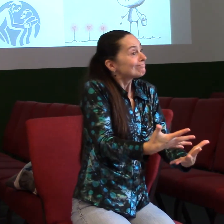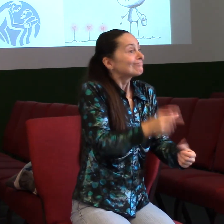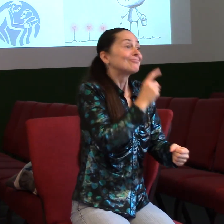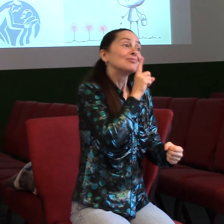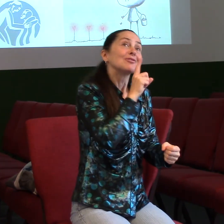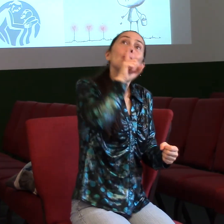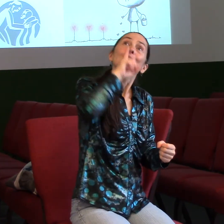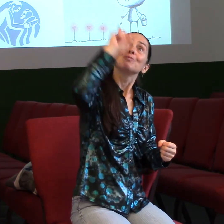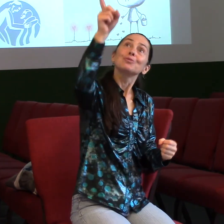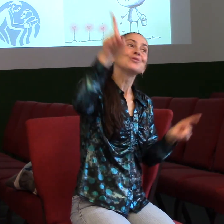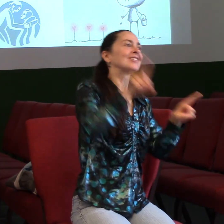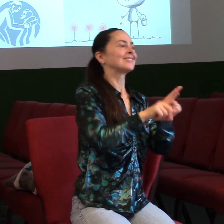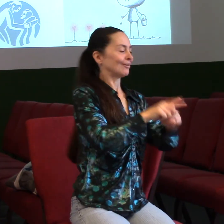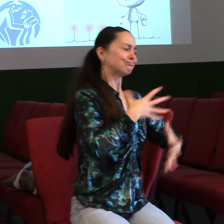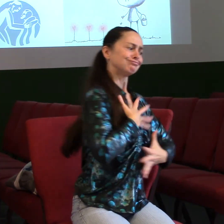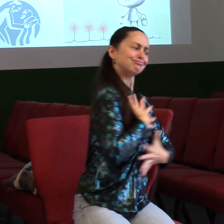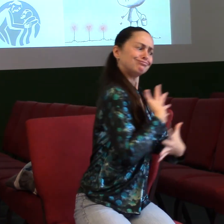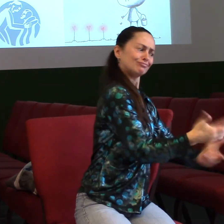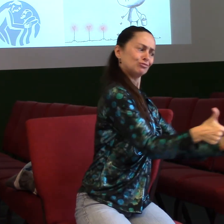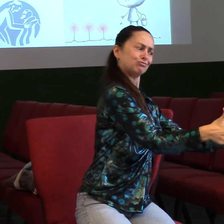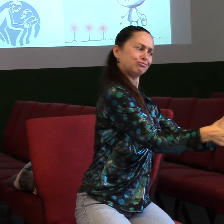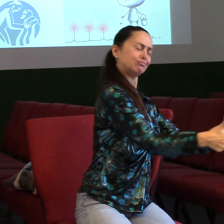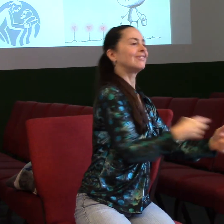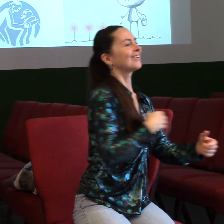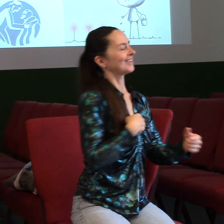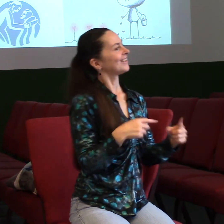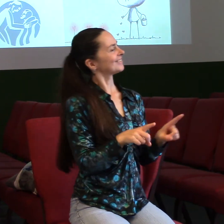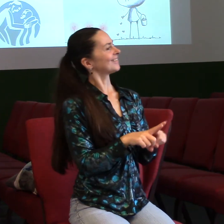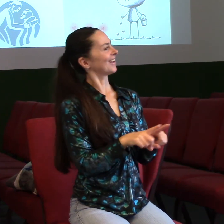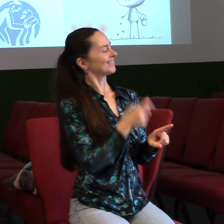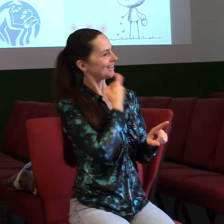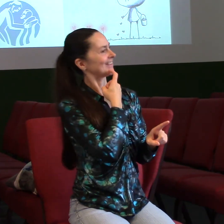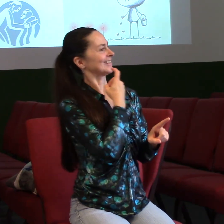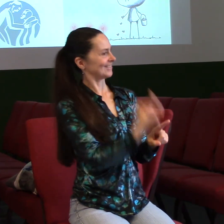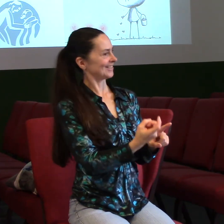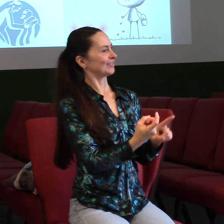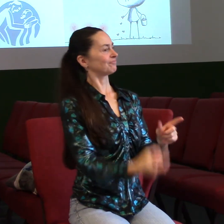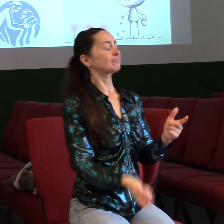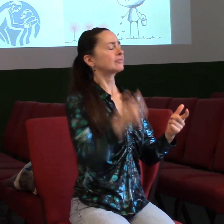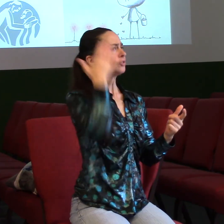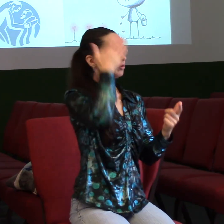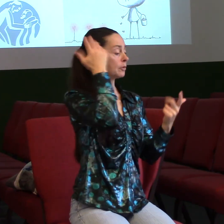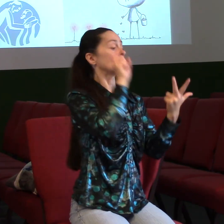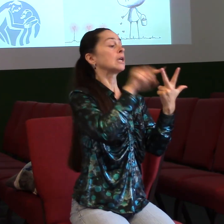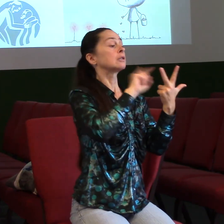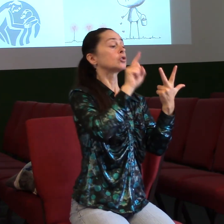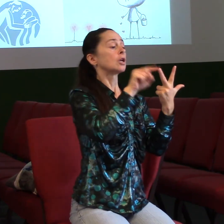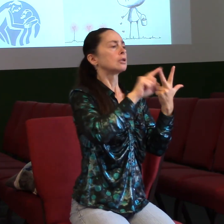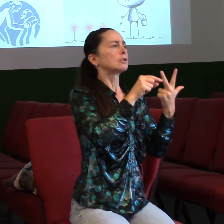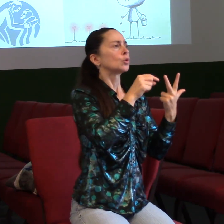Třetí myšlenka, když půjdeme dál v tom textu, tak to pokračuje. Z vašich úst ať nevíde ani jedno špatné